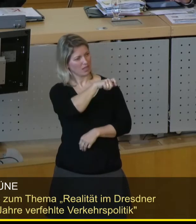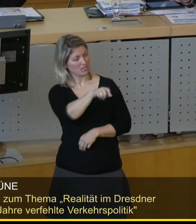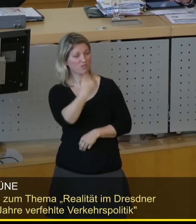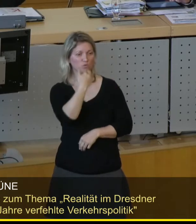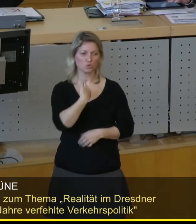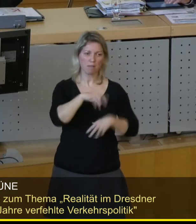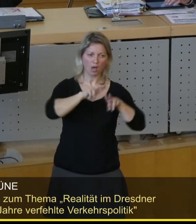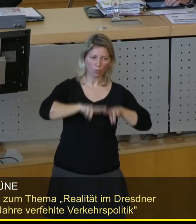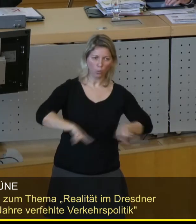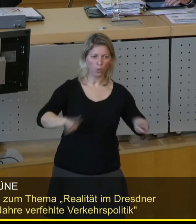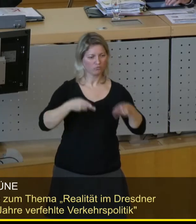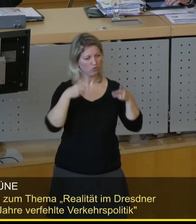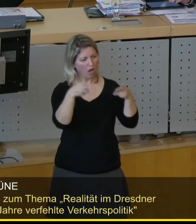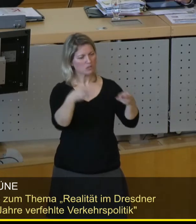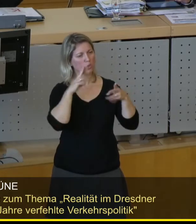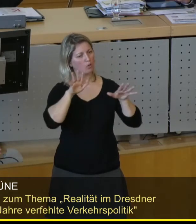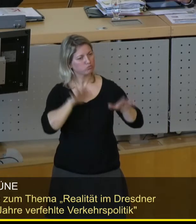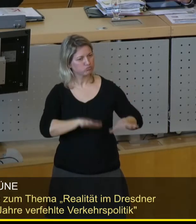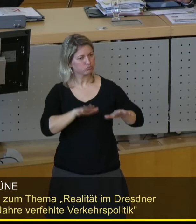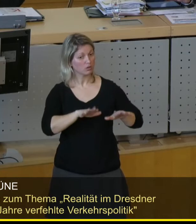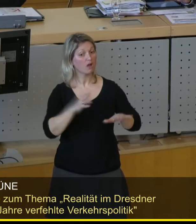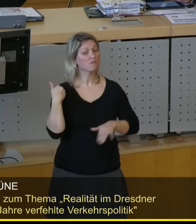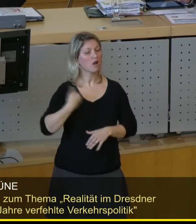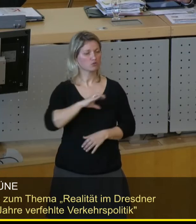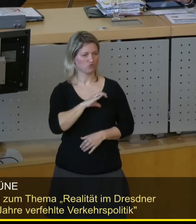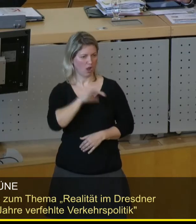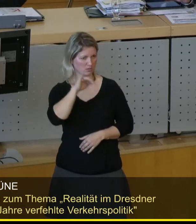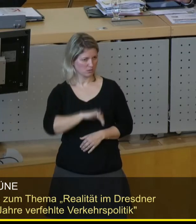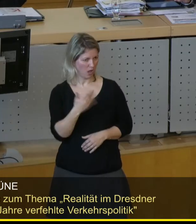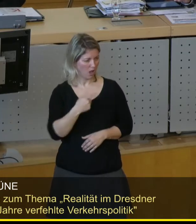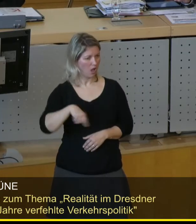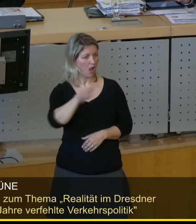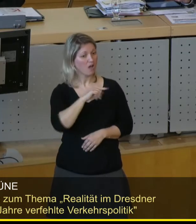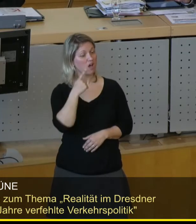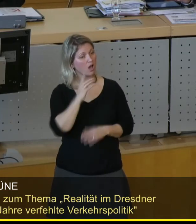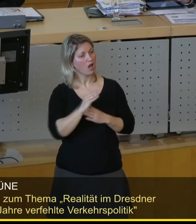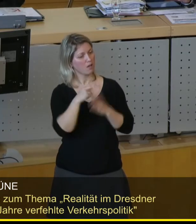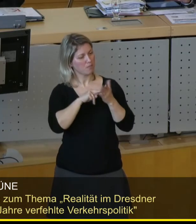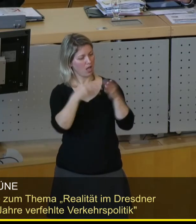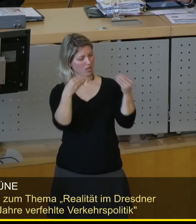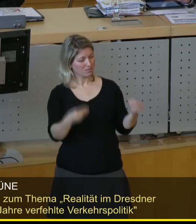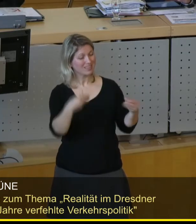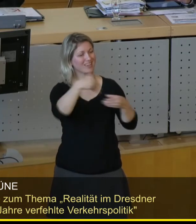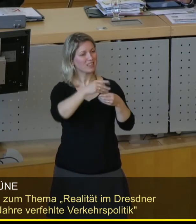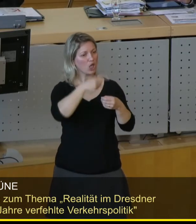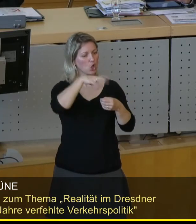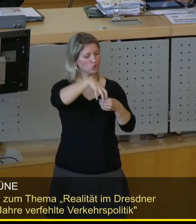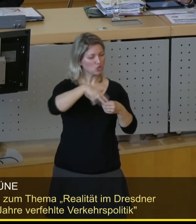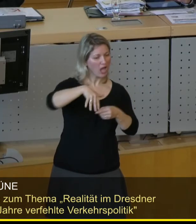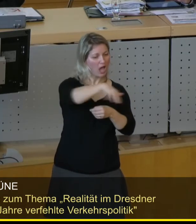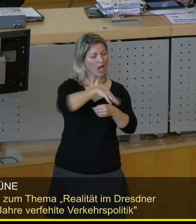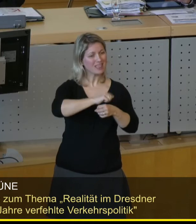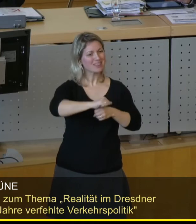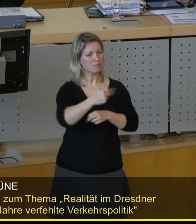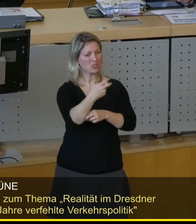Ruhe auf den Straßen. Wir haben die Chance gehabt mit dem Lärmaktionsplan Innere Neustadt. Sie haben die Tempo-30-Zone da rausgestimmt. Die